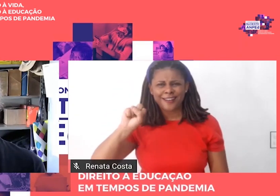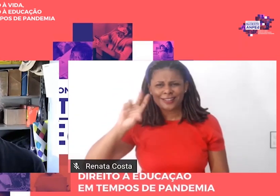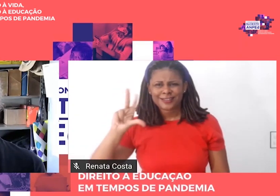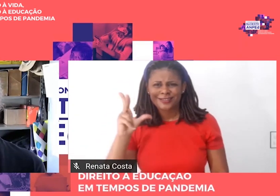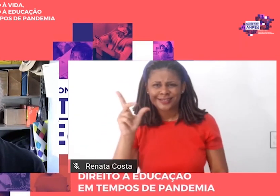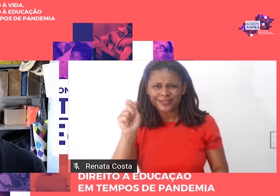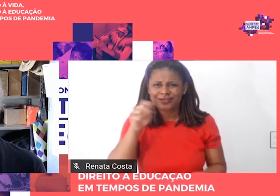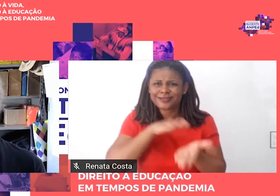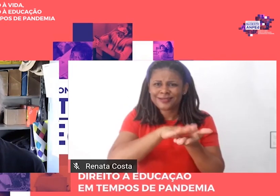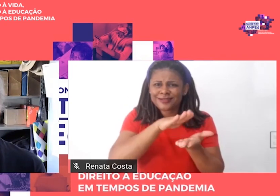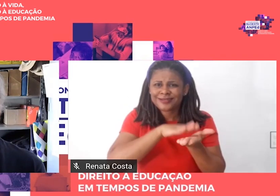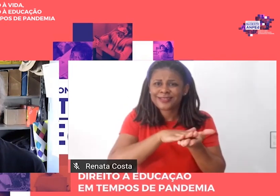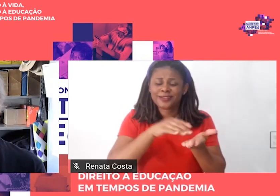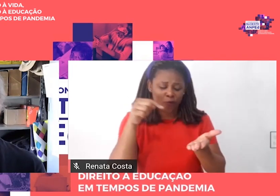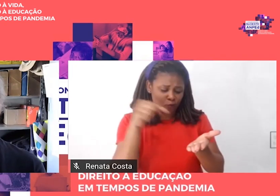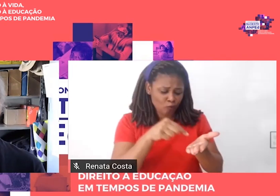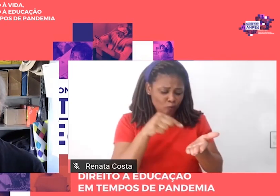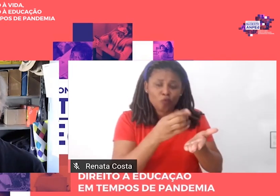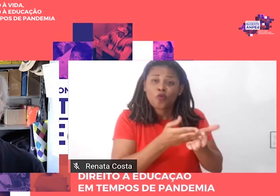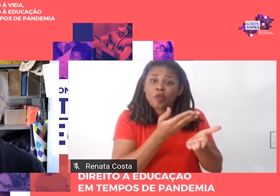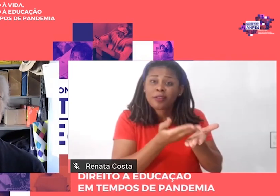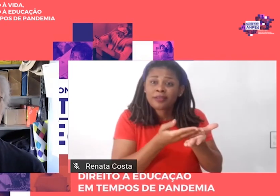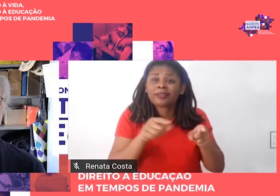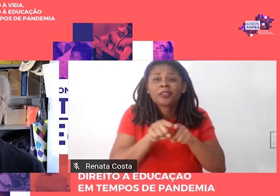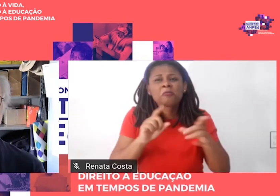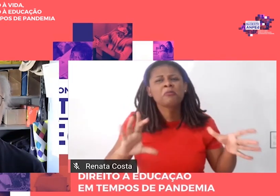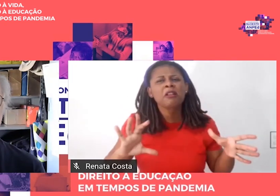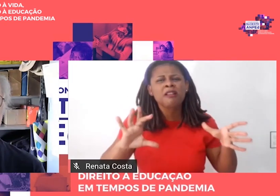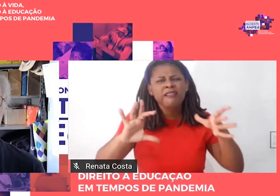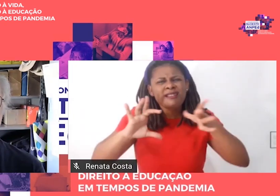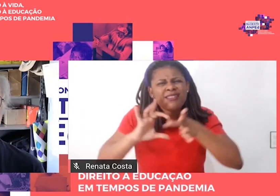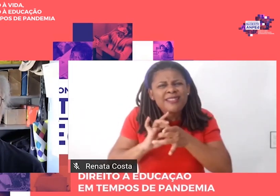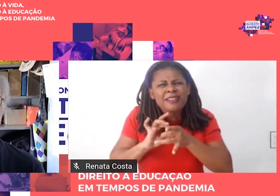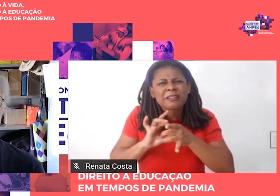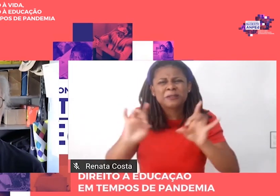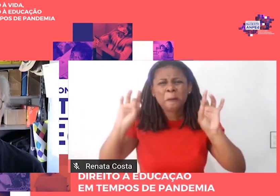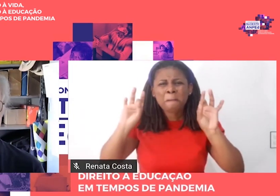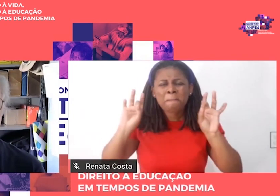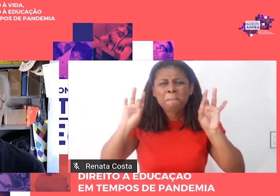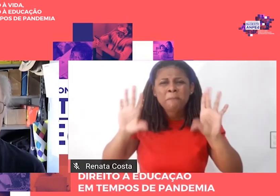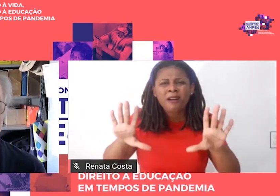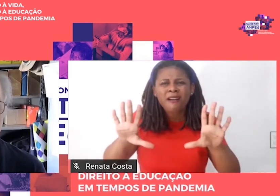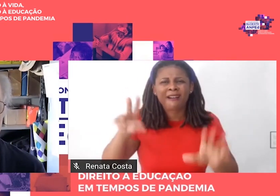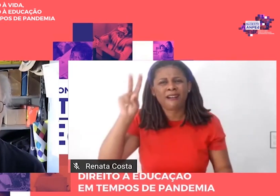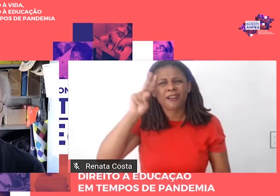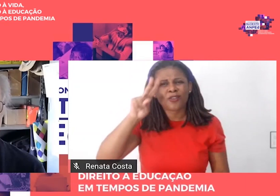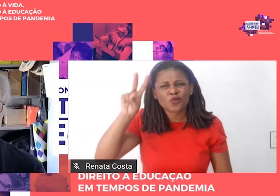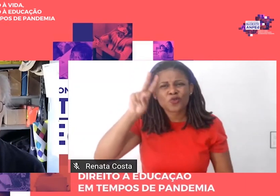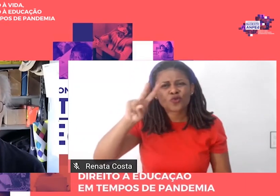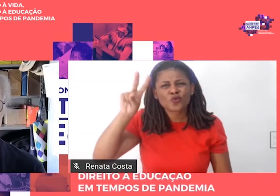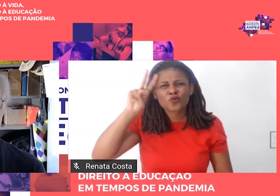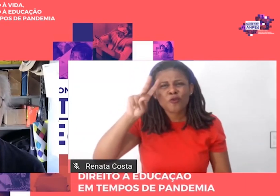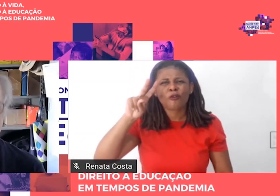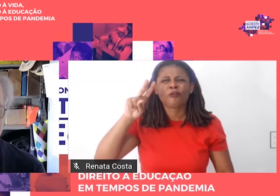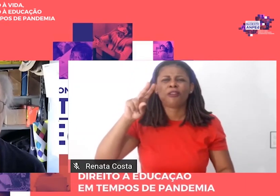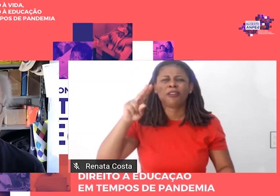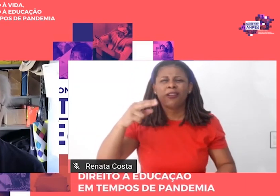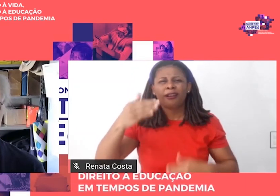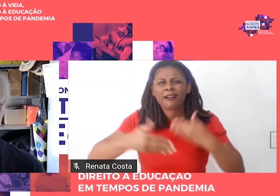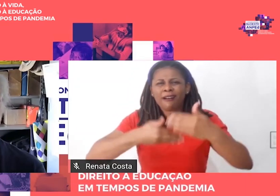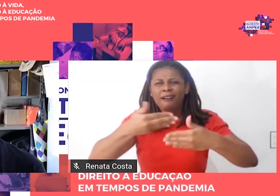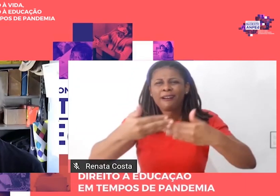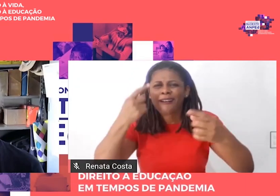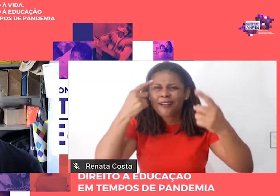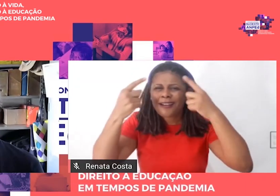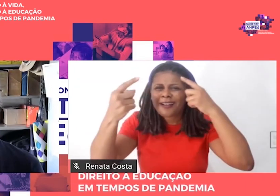numa ligação orgânica com a história das ideias pedagógicas no Brasil do mesmo